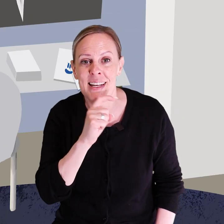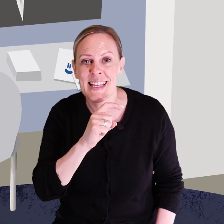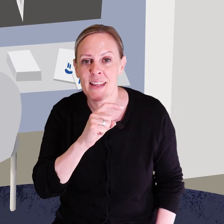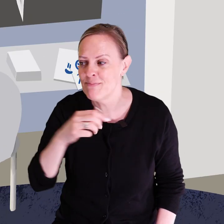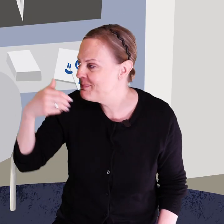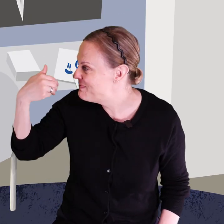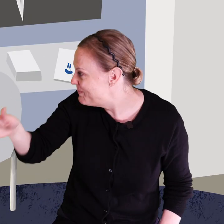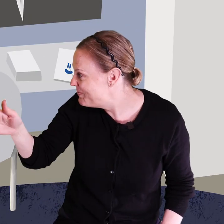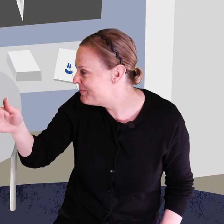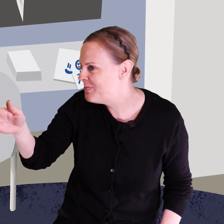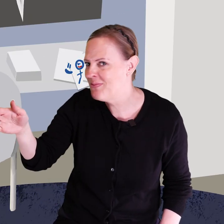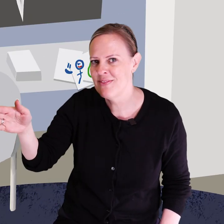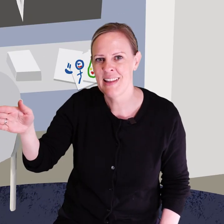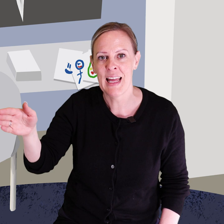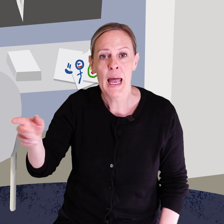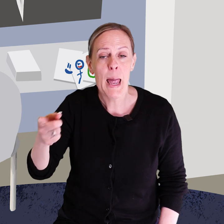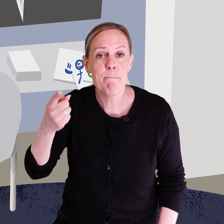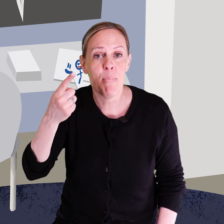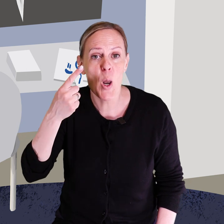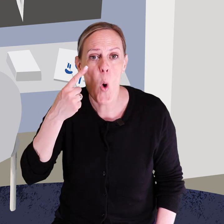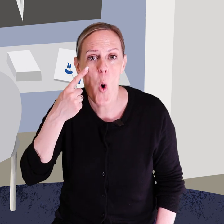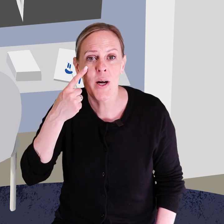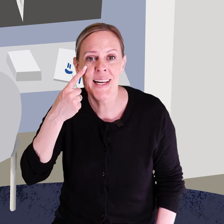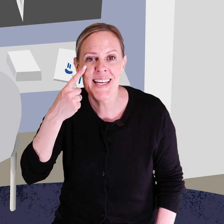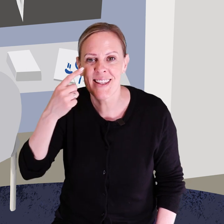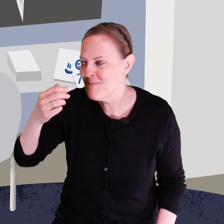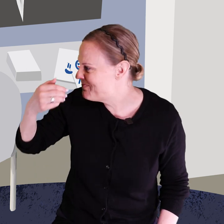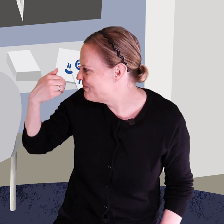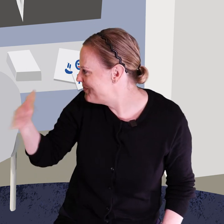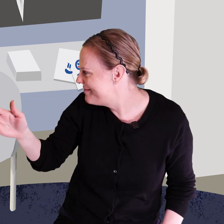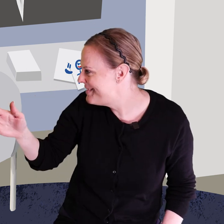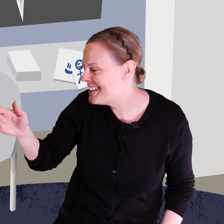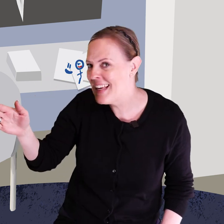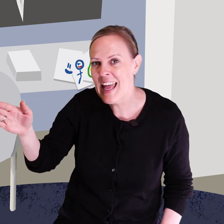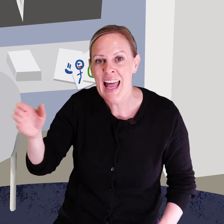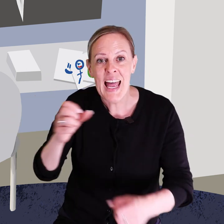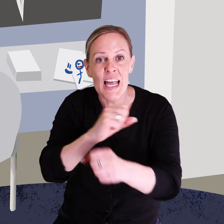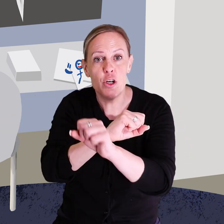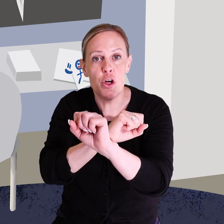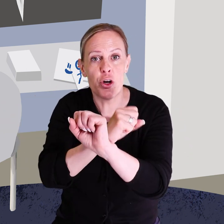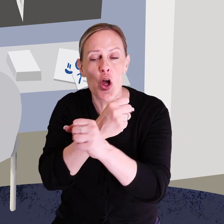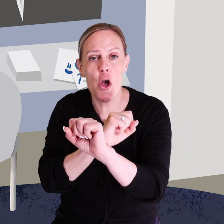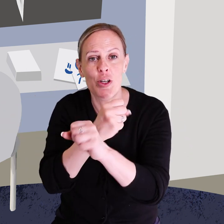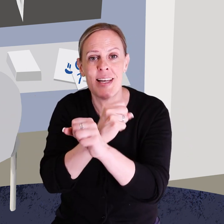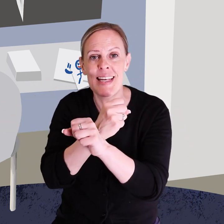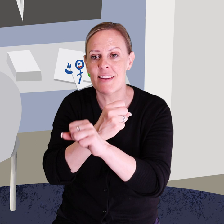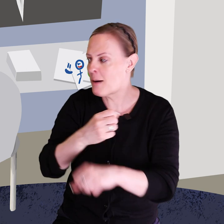krita. En blå krita. En grön krita.